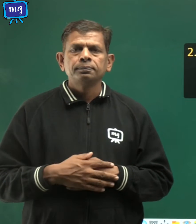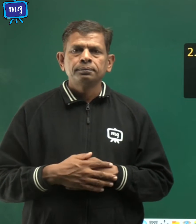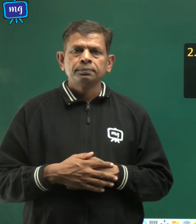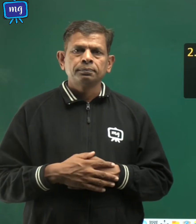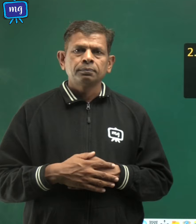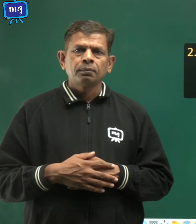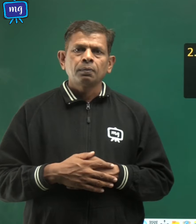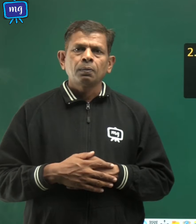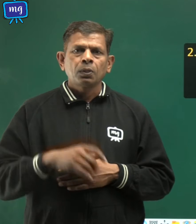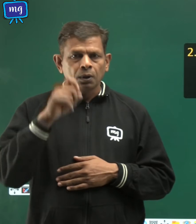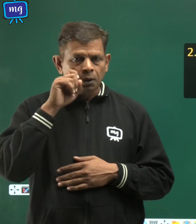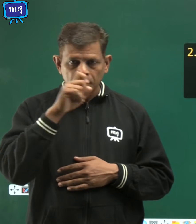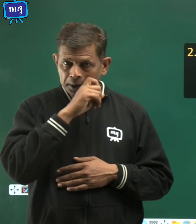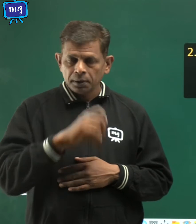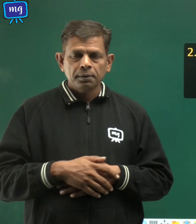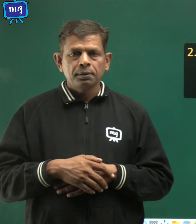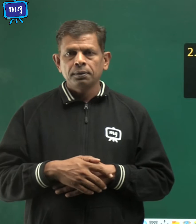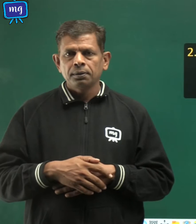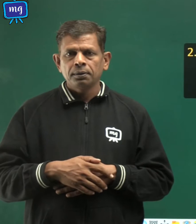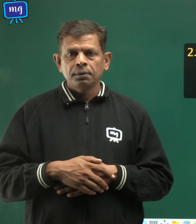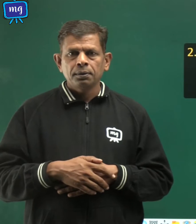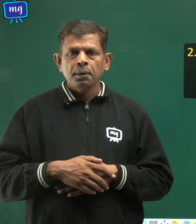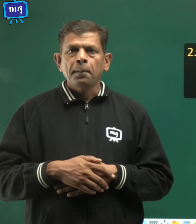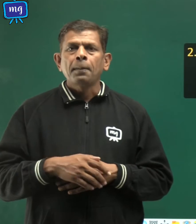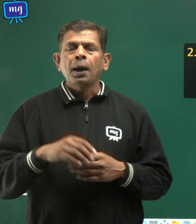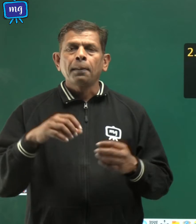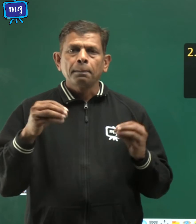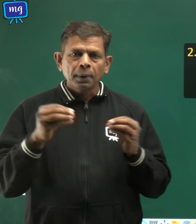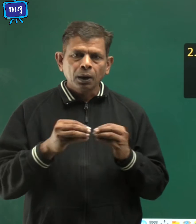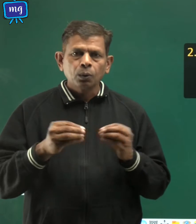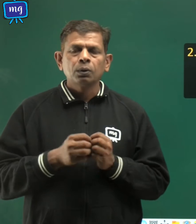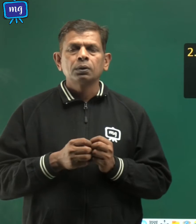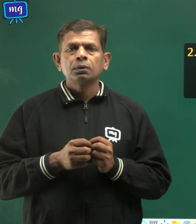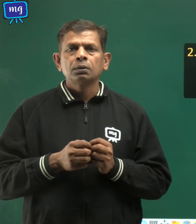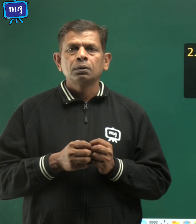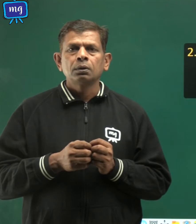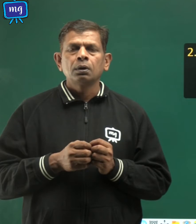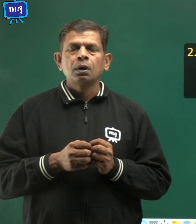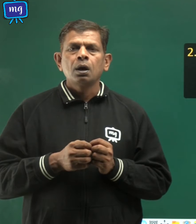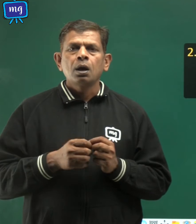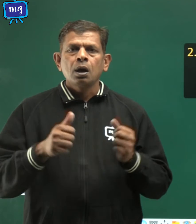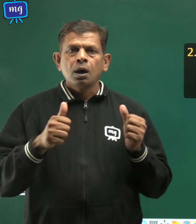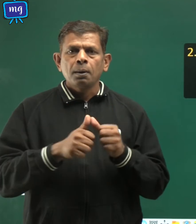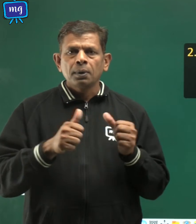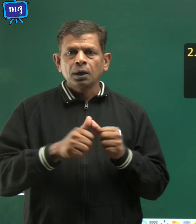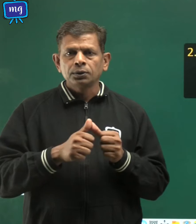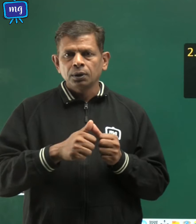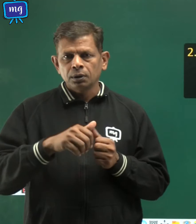चन्नाई, मैंगलौर, अमरत्सर,